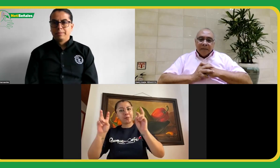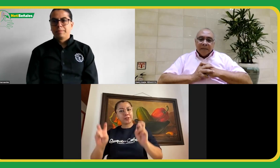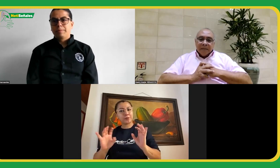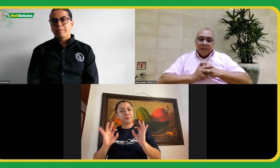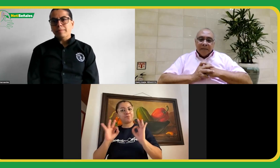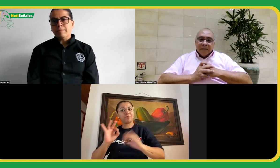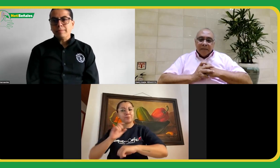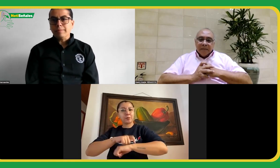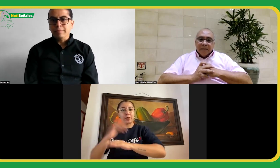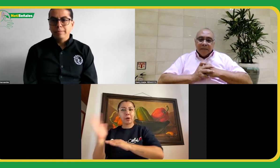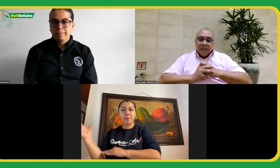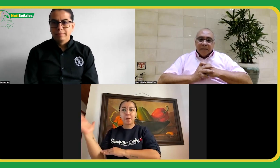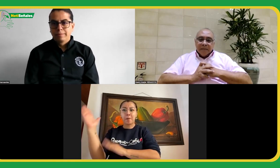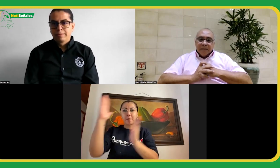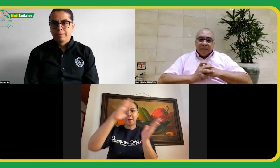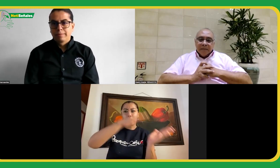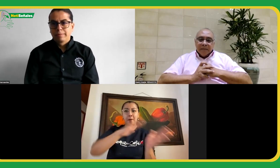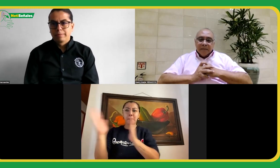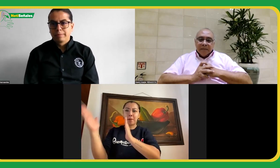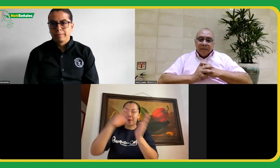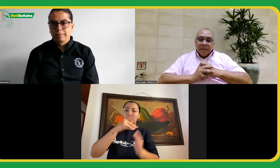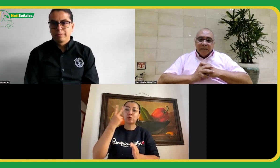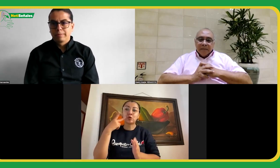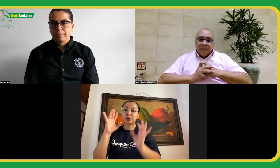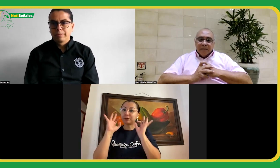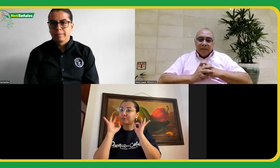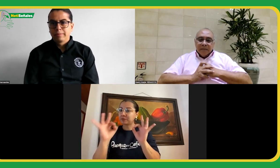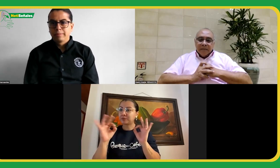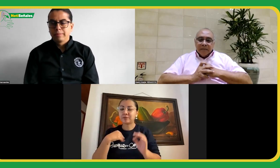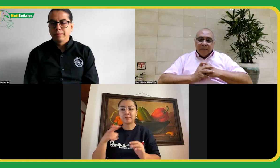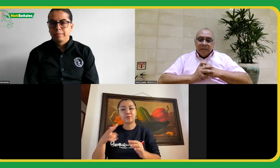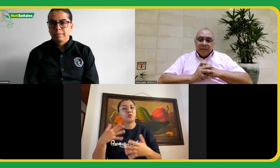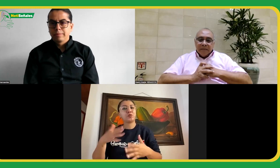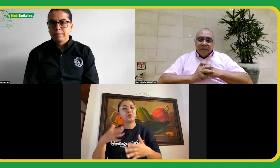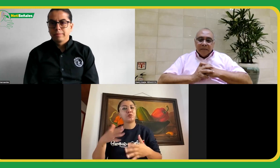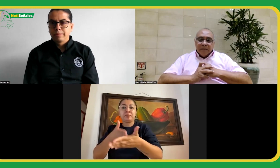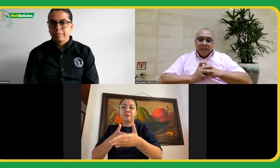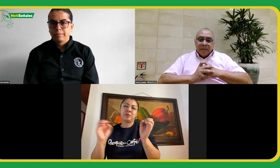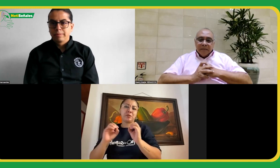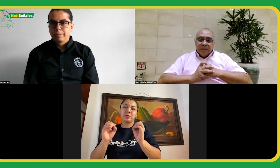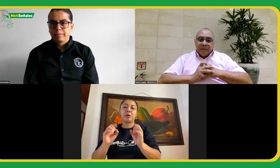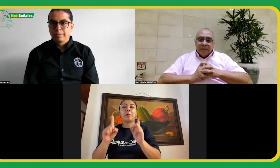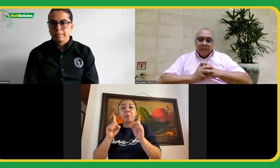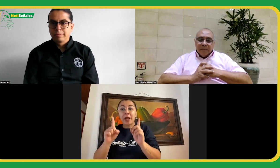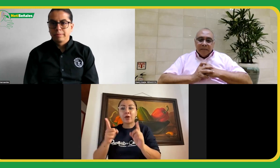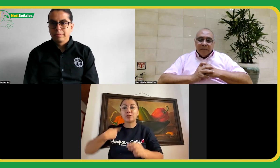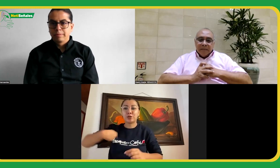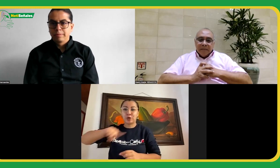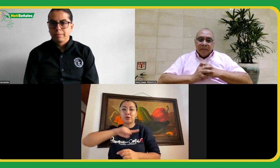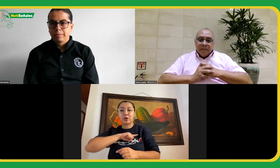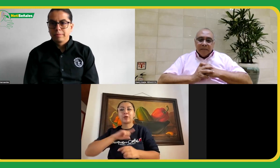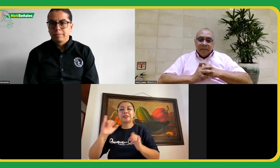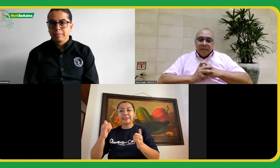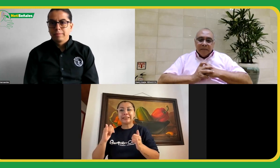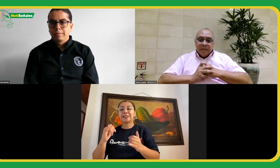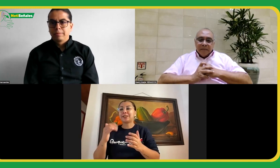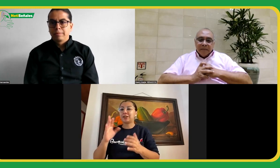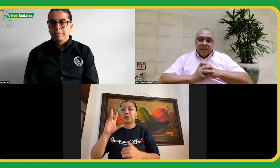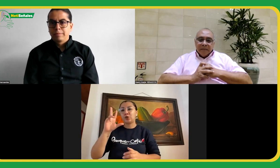durante los dos días se llevó a cabo toda la asamblea sin contratiempos, pero creo que algo que sí fue es el tema